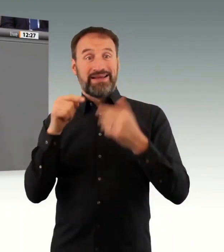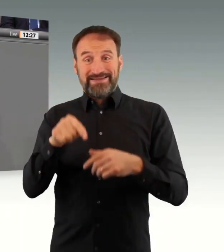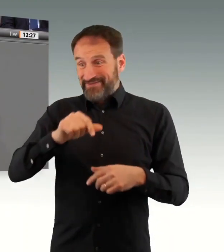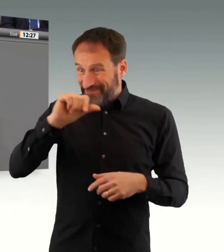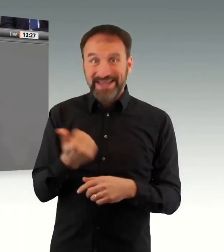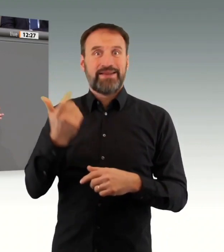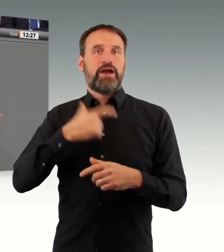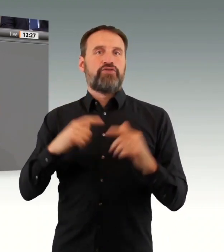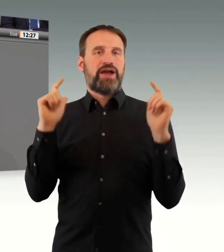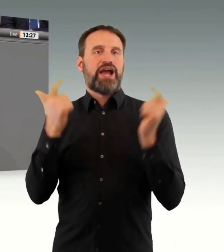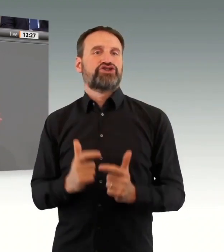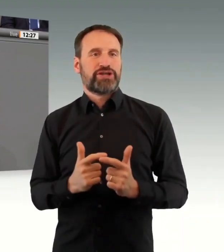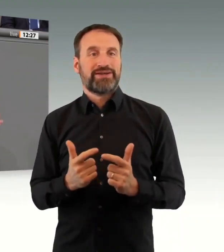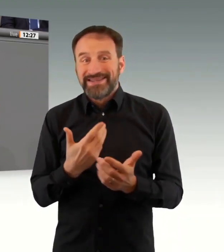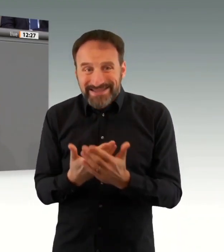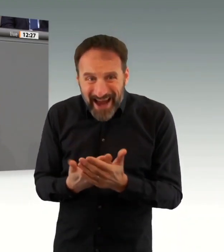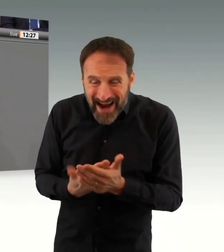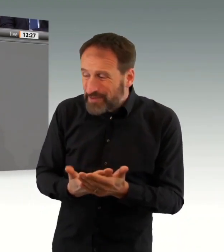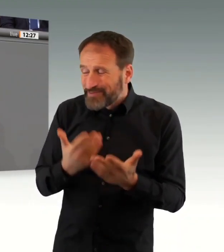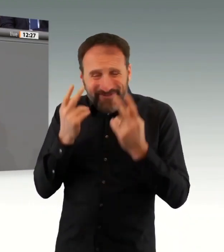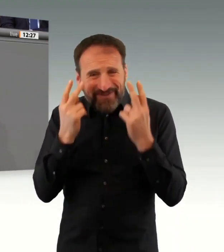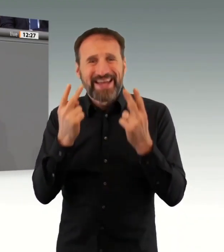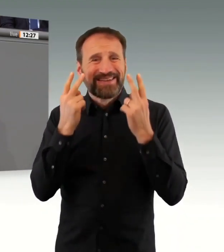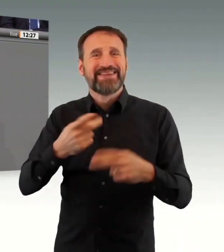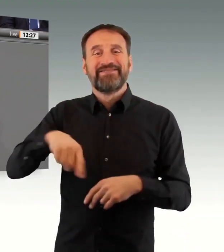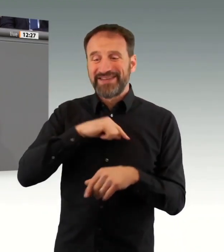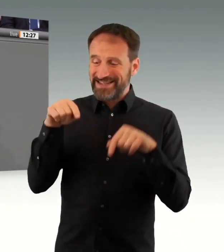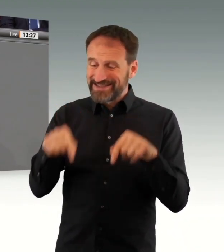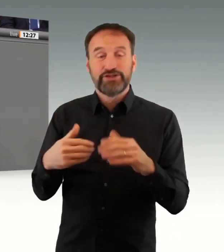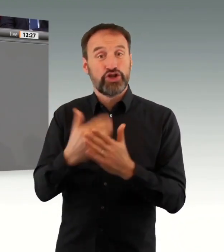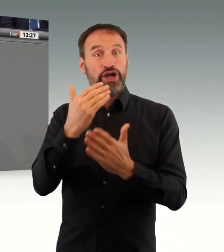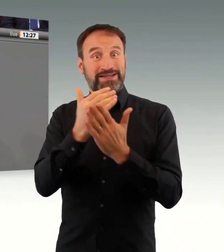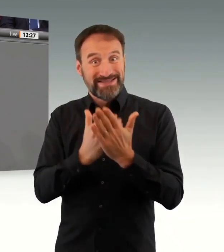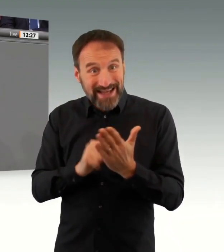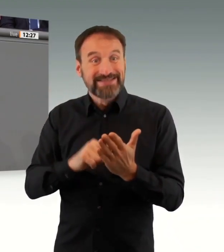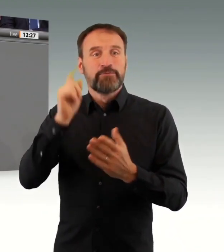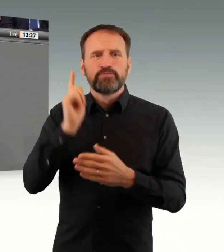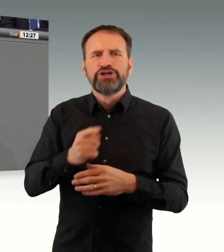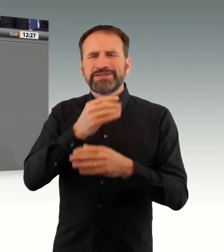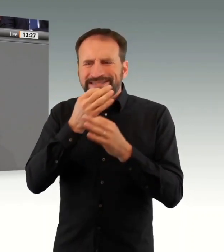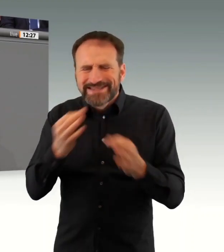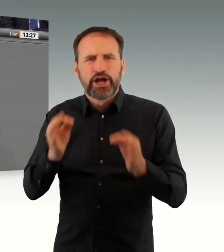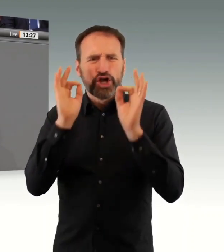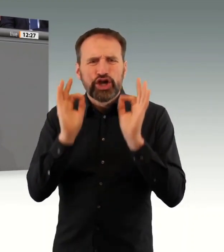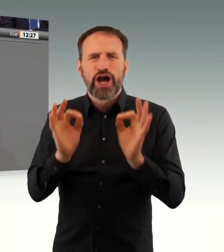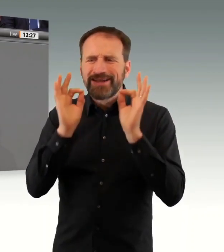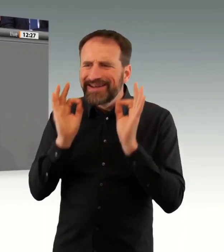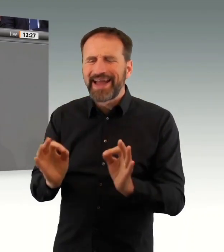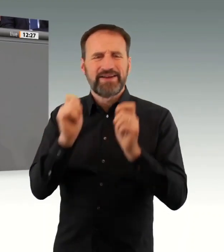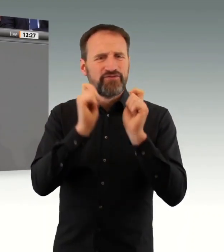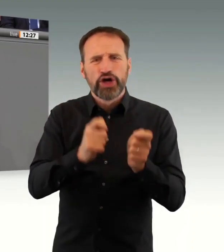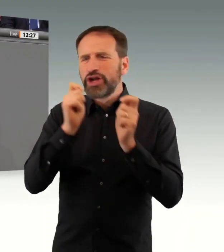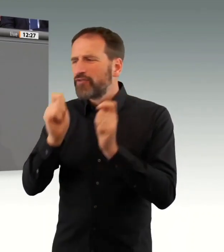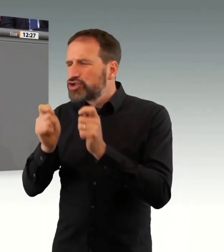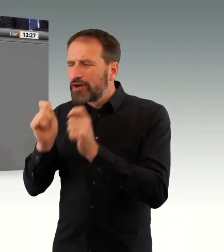Eingliederungshilfe, alle die, die Behandlungen und Eingriffe im Krankenhaus und im Gesundheitswesen brauchen, so schützen